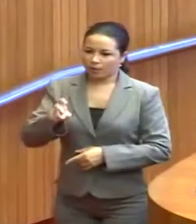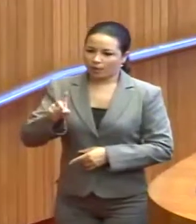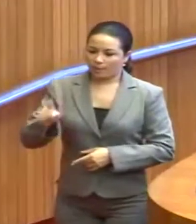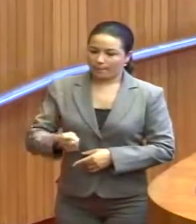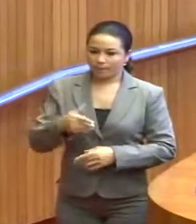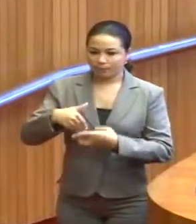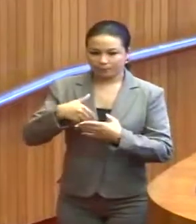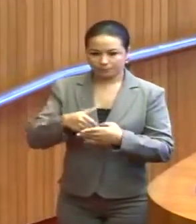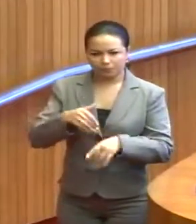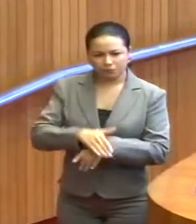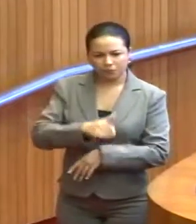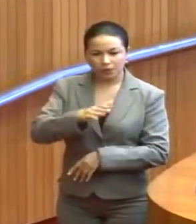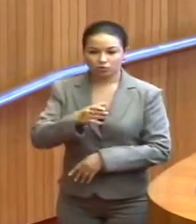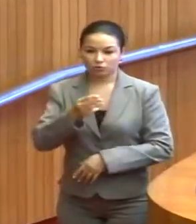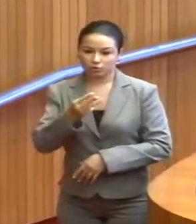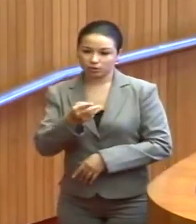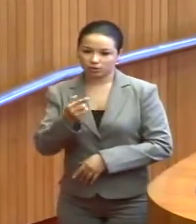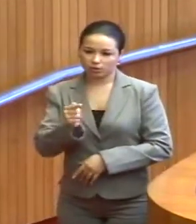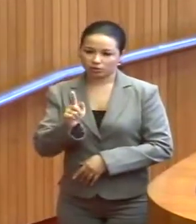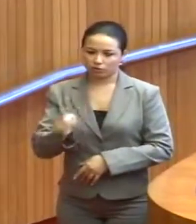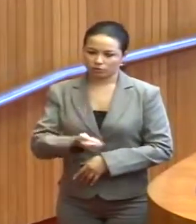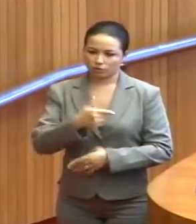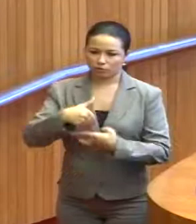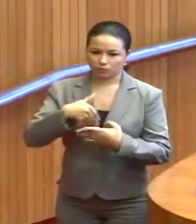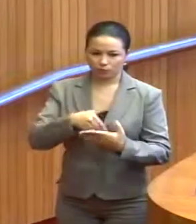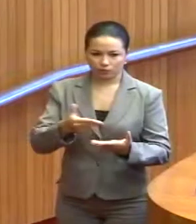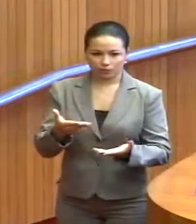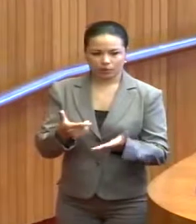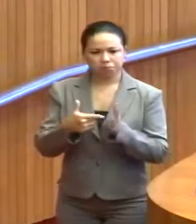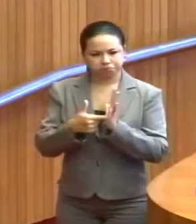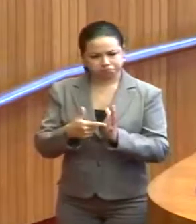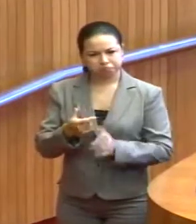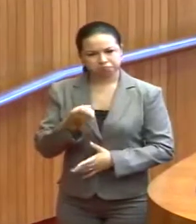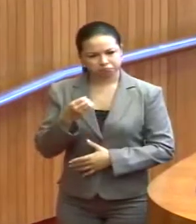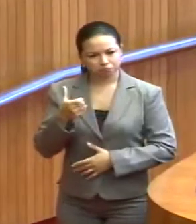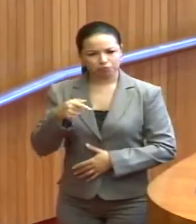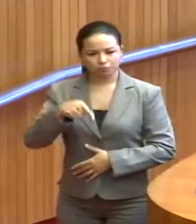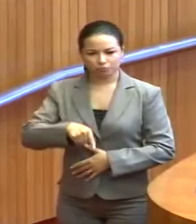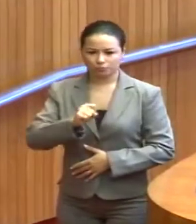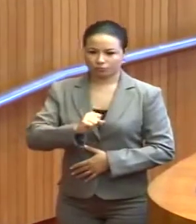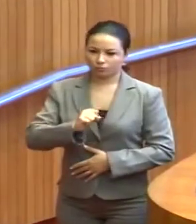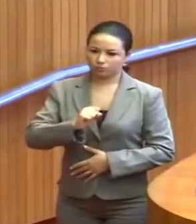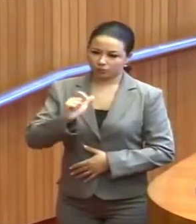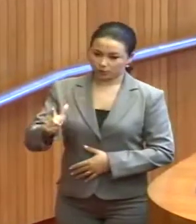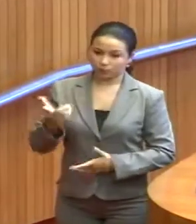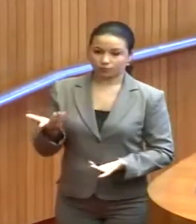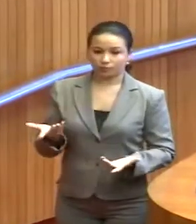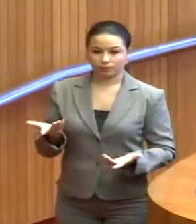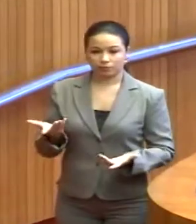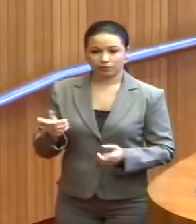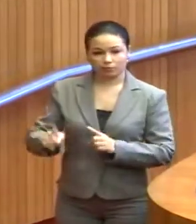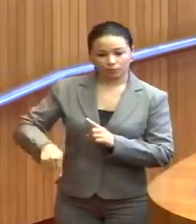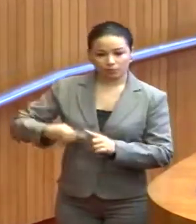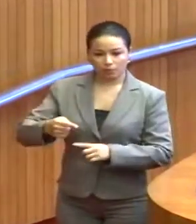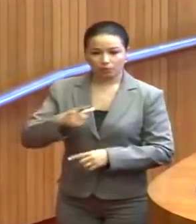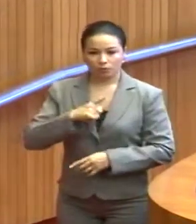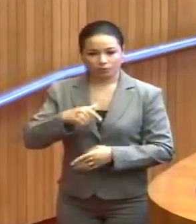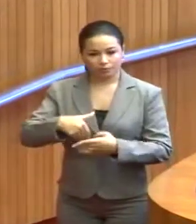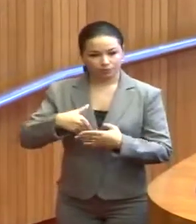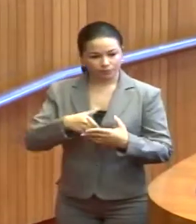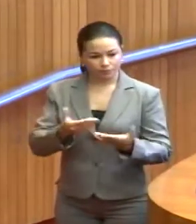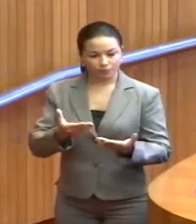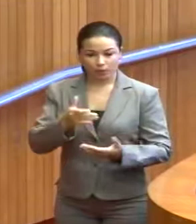votos para mais de 37 mil votos, uma votação expressiva na cidade de São Luís. Depois tivemos uma